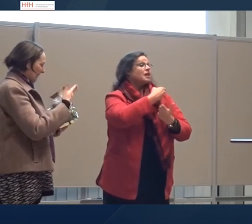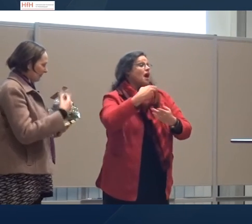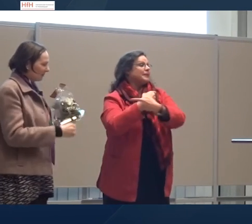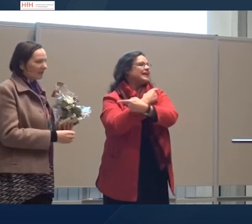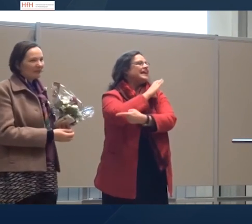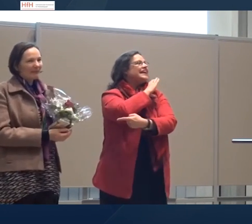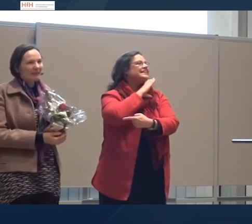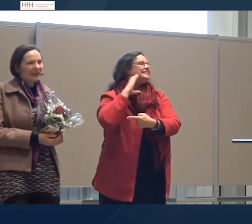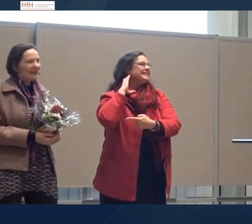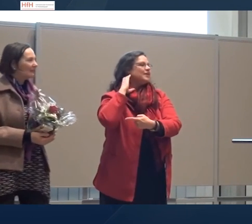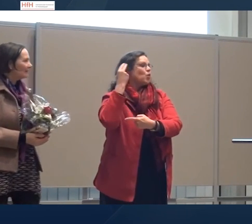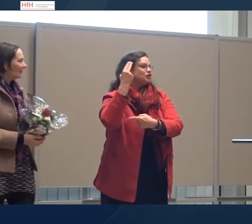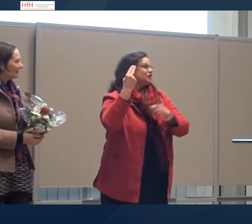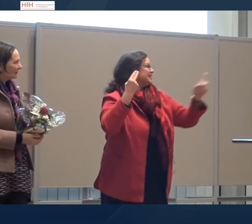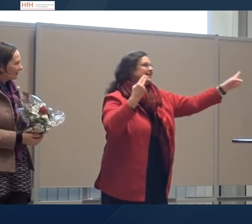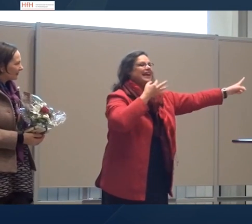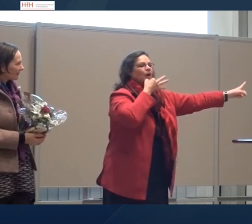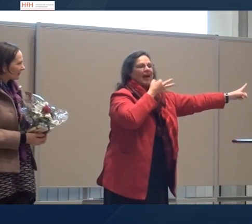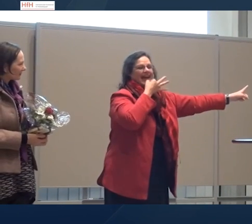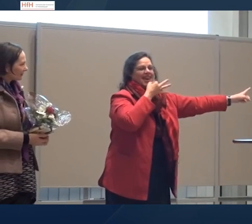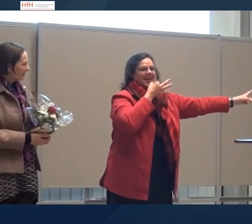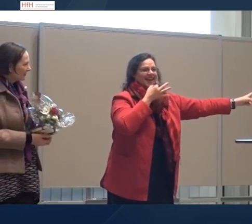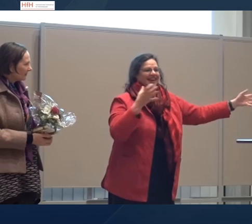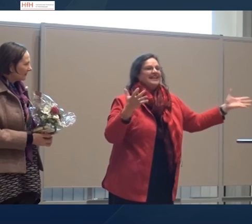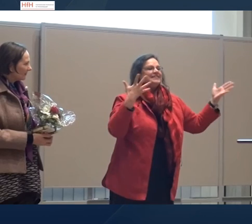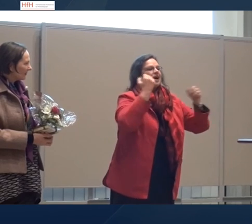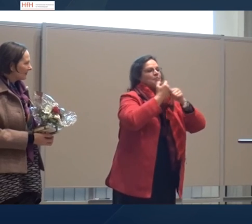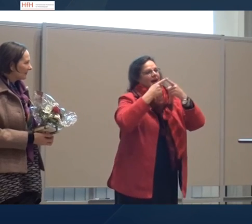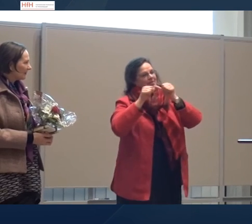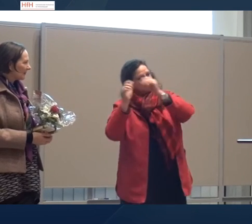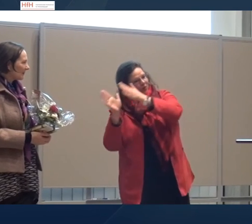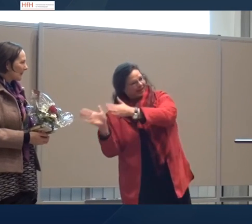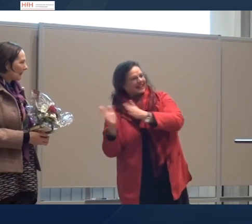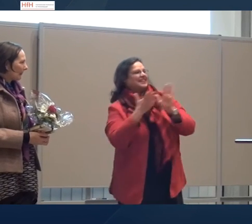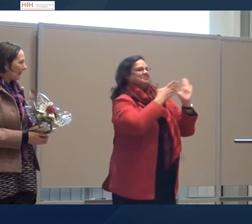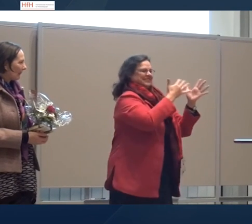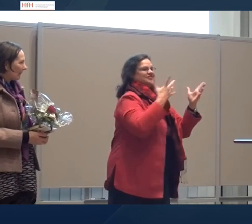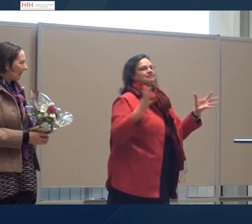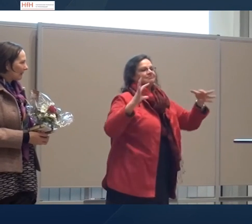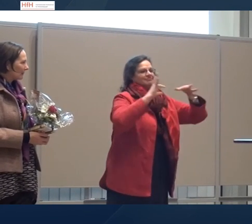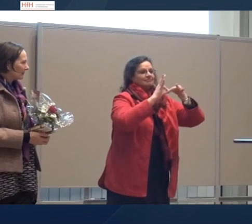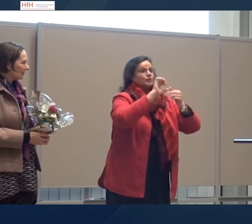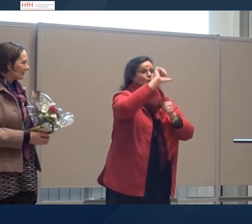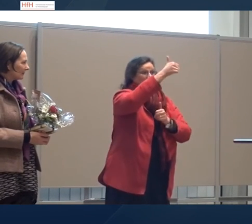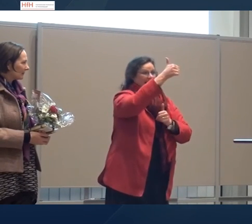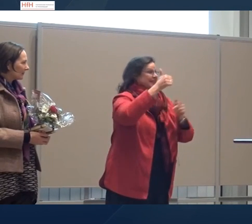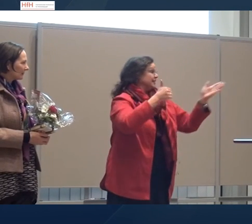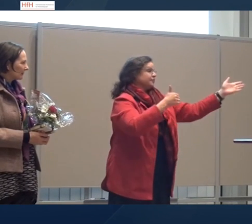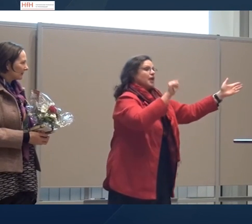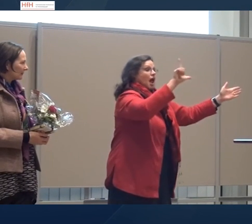Christiane Hohenstein zu meiner Rechten und Jörg Keller zu meiner Linken. Gemeinsam haben wir den